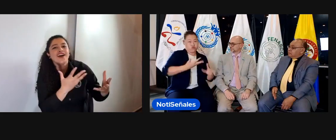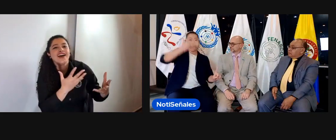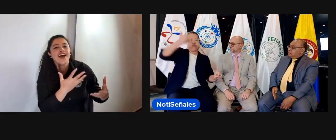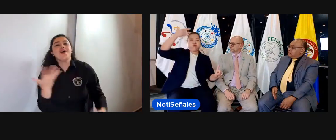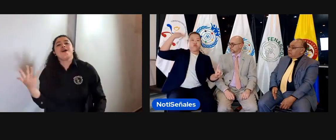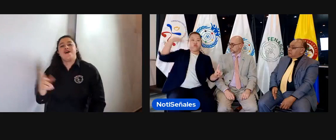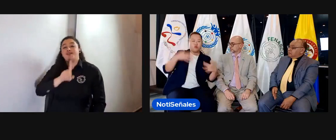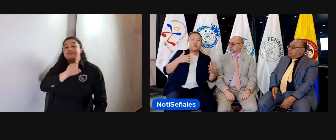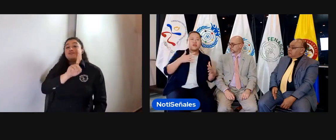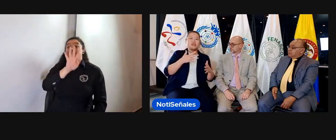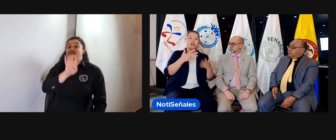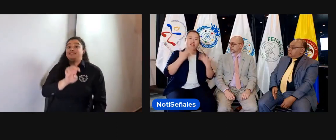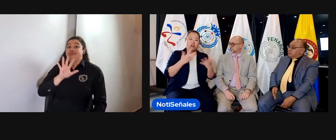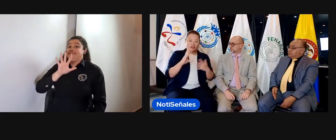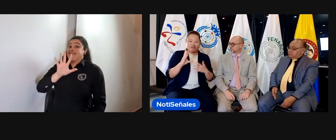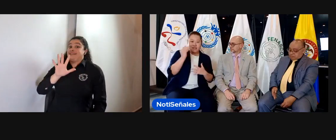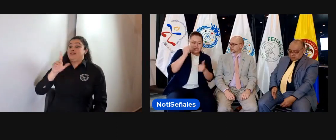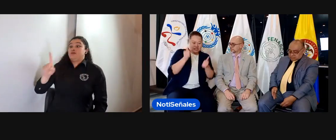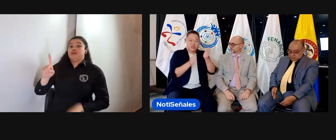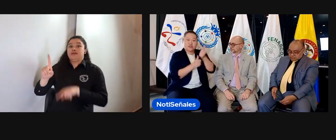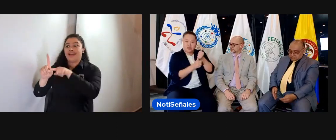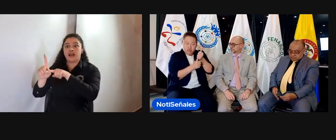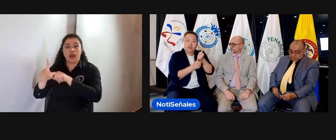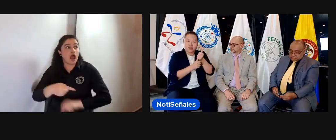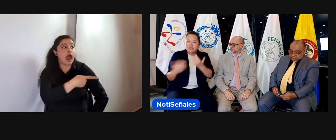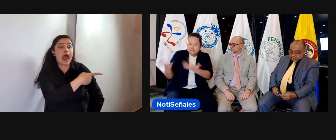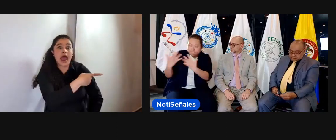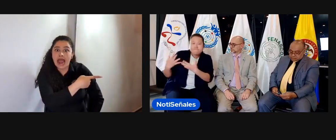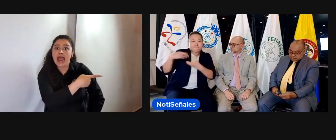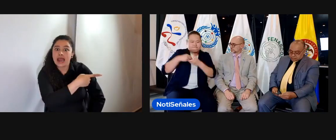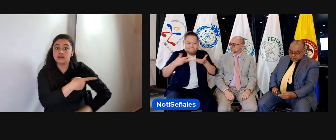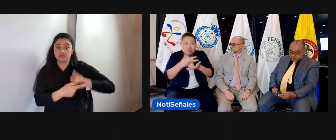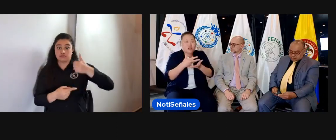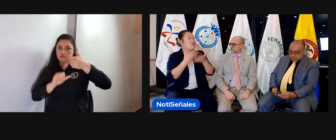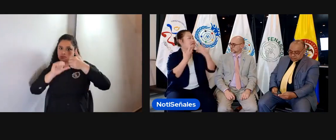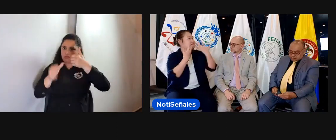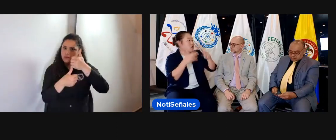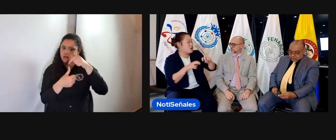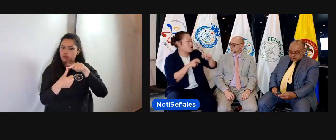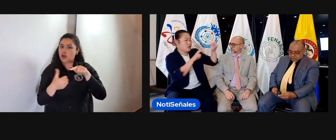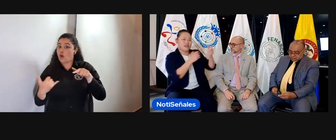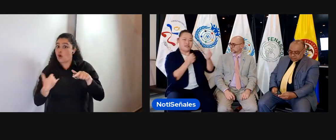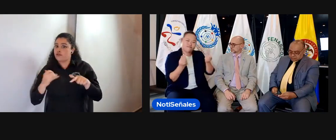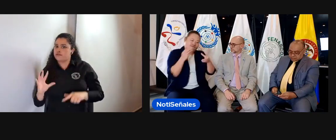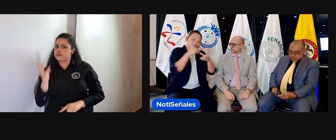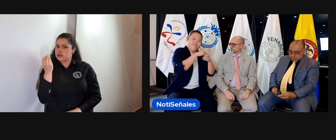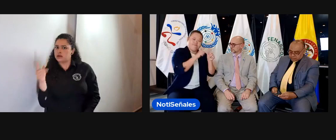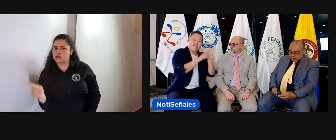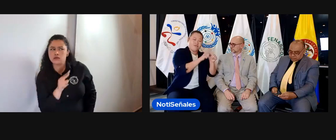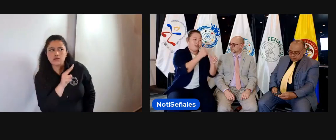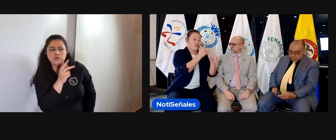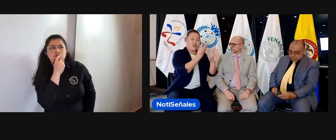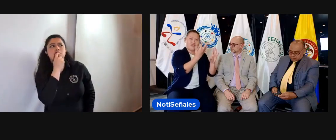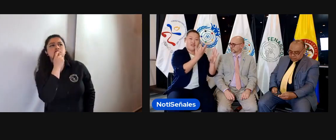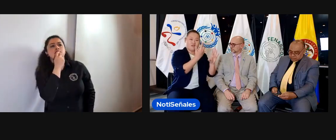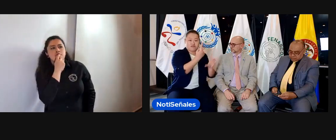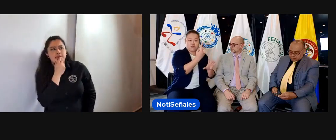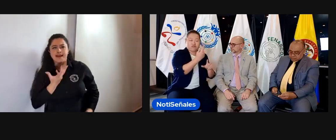1951. Entonces, y nosotros como sección de jóvenes, pues estamos allí también para aportar.